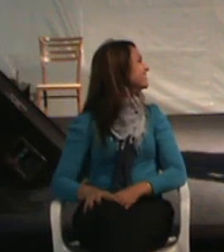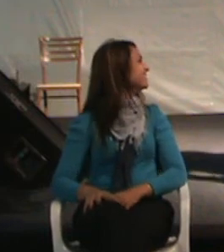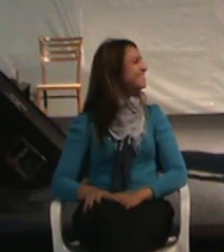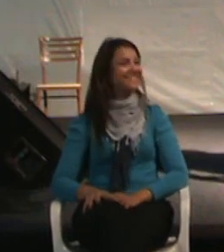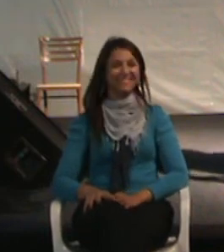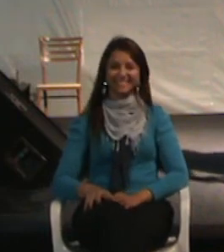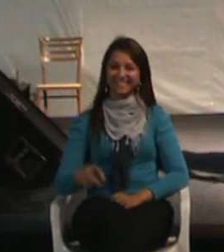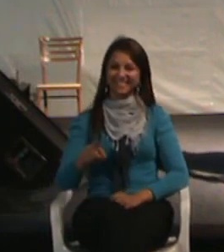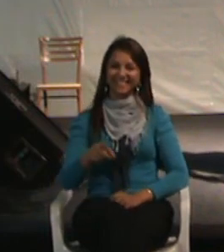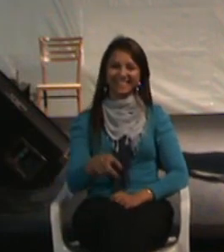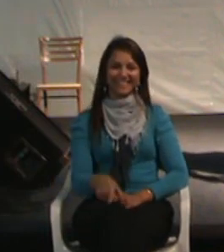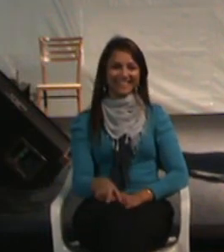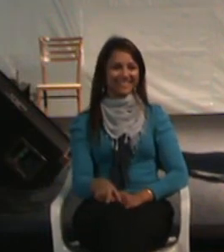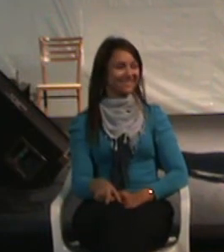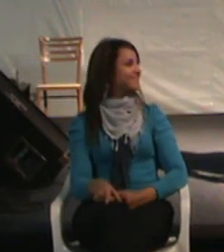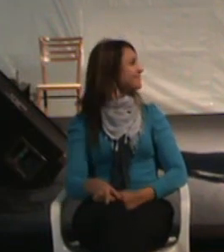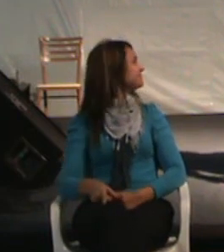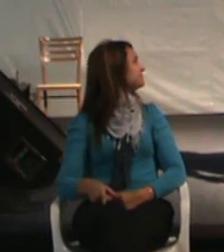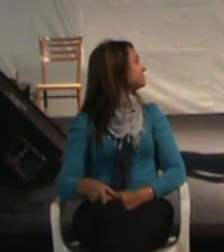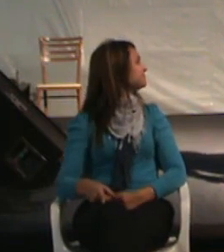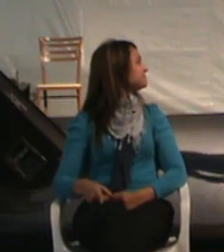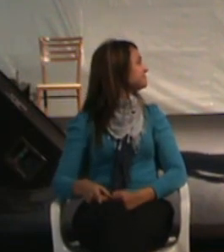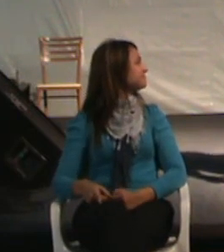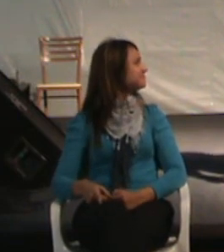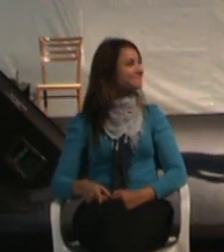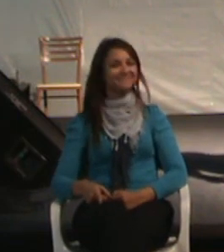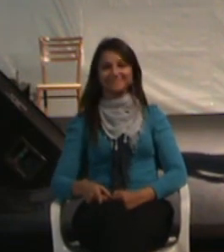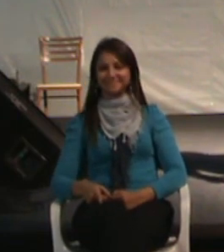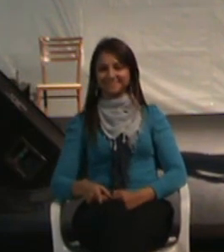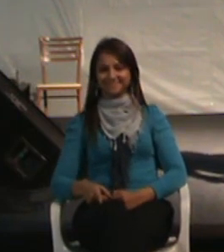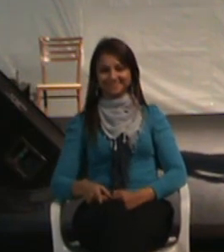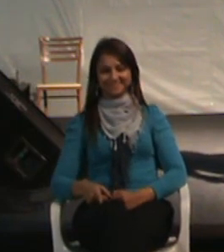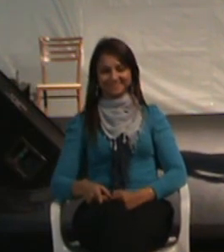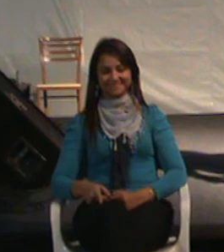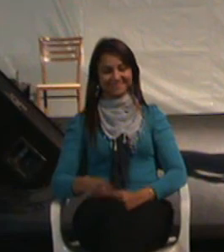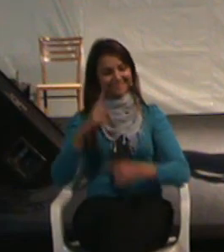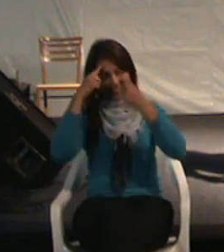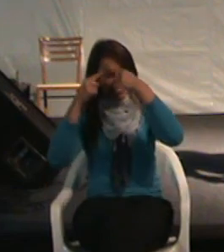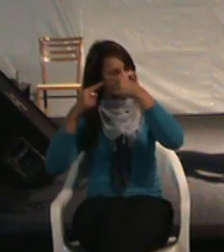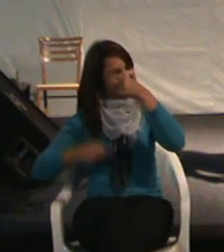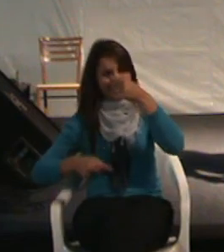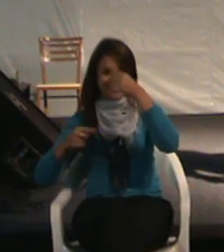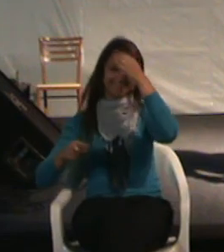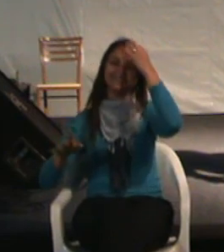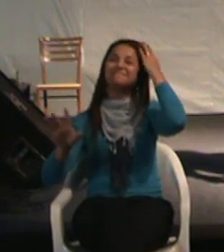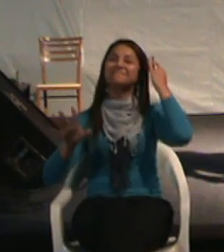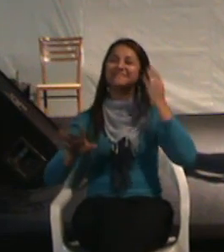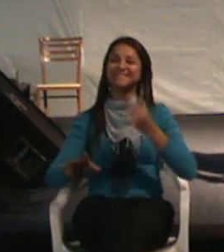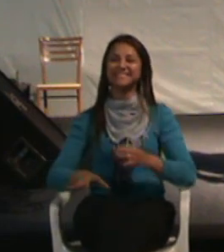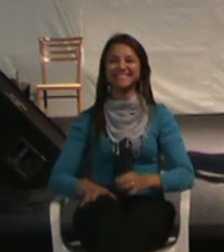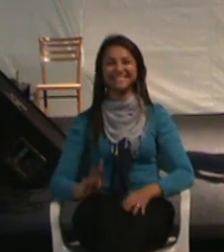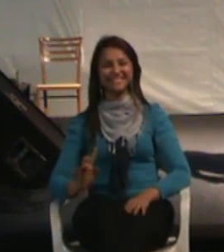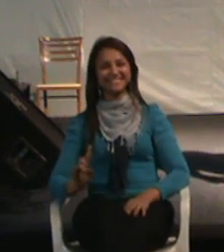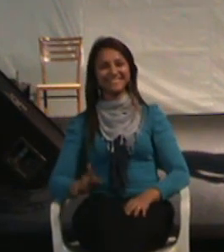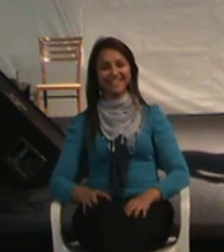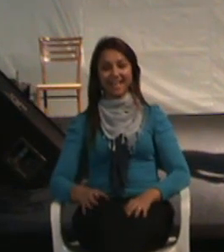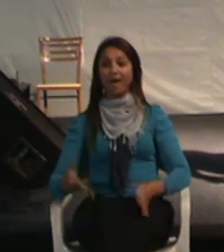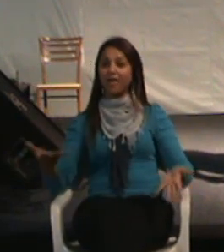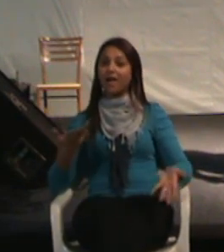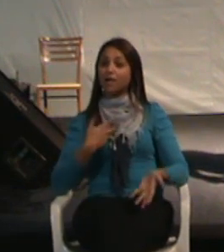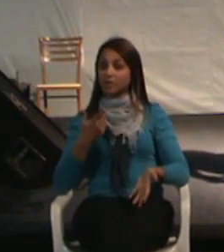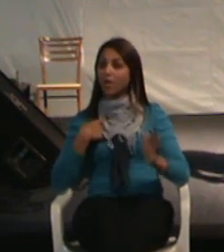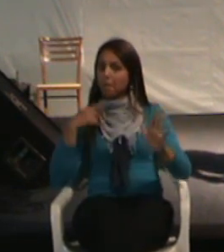das parcerias com a comunidade. Ok? Vocês, agora uma pergunta que eu faço para vocês, para que vocês